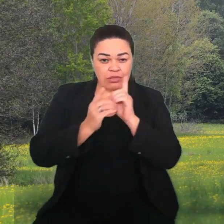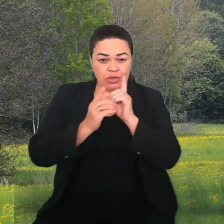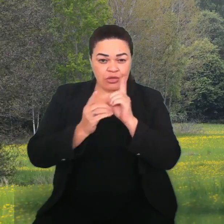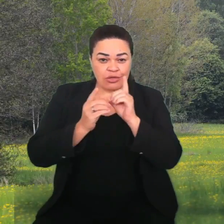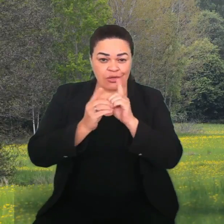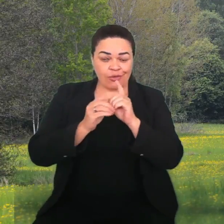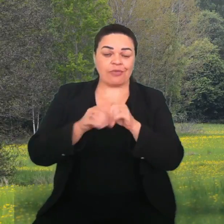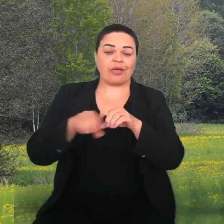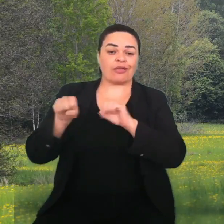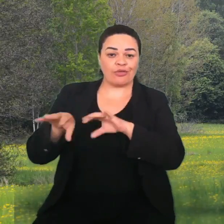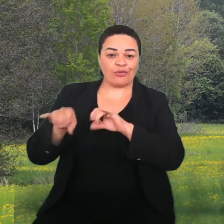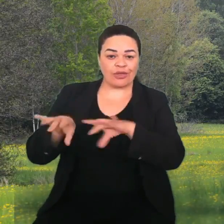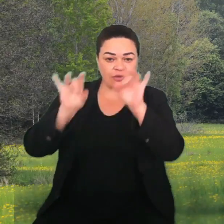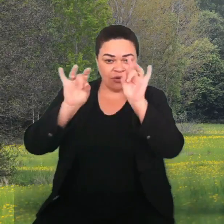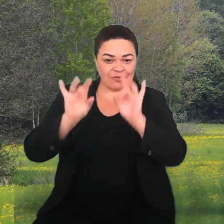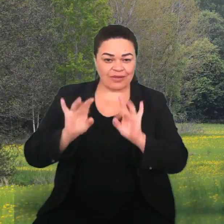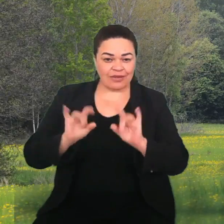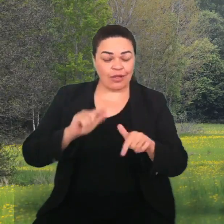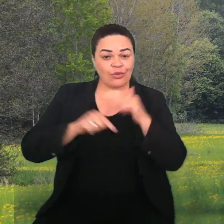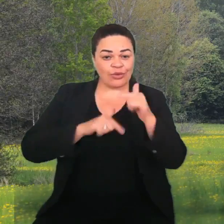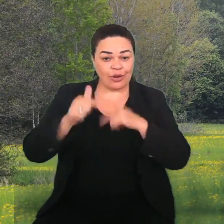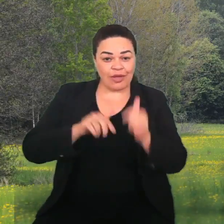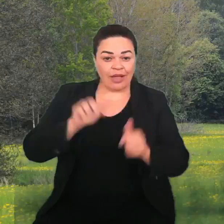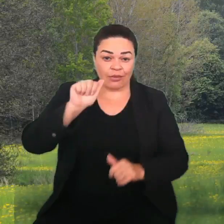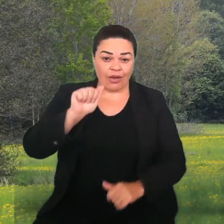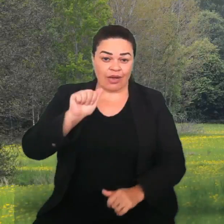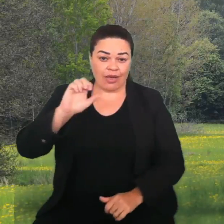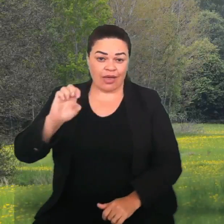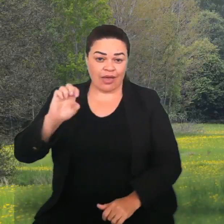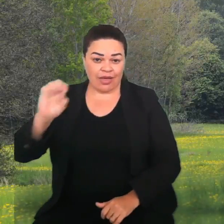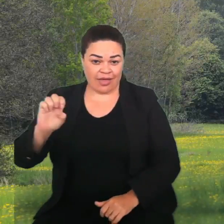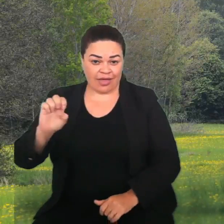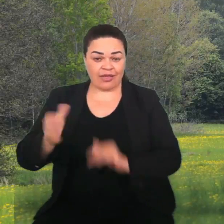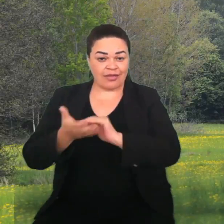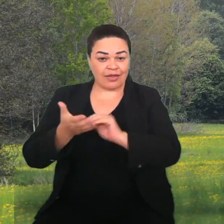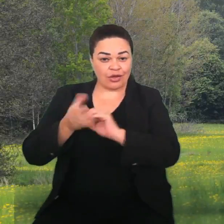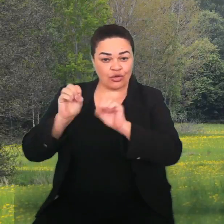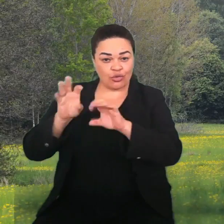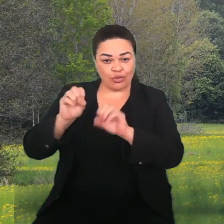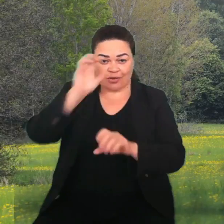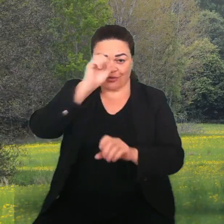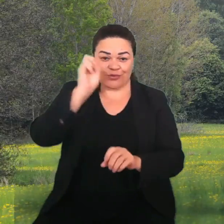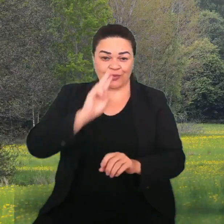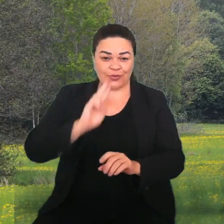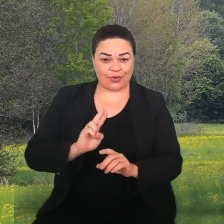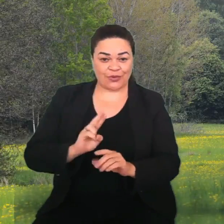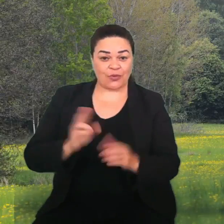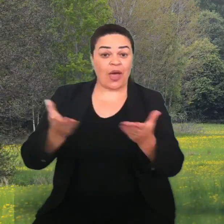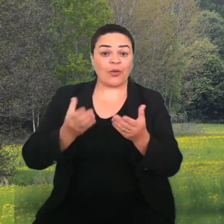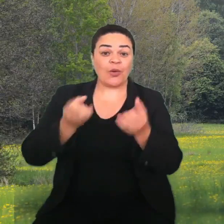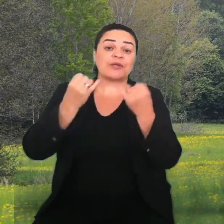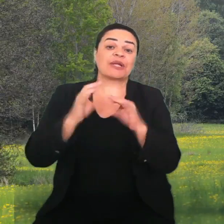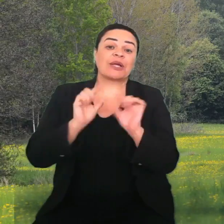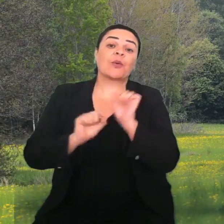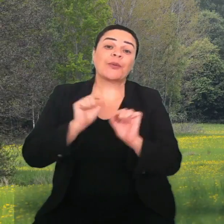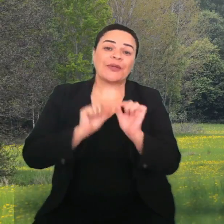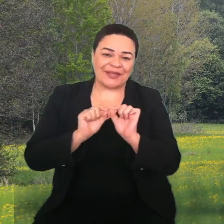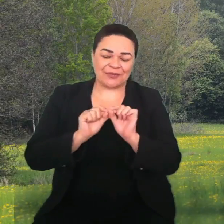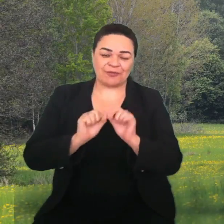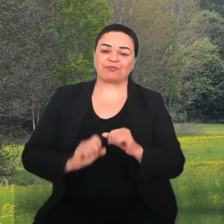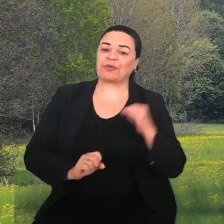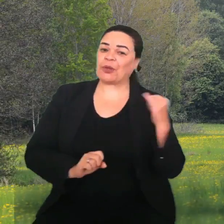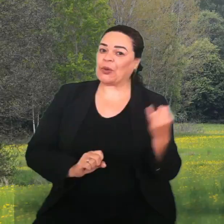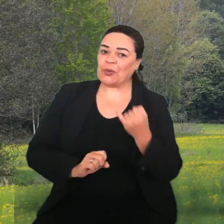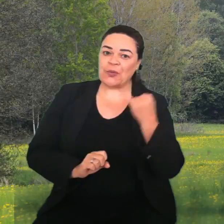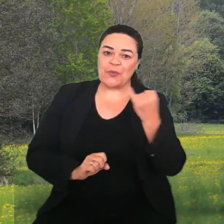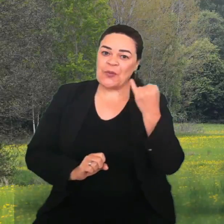Especializado da Secretaria Municipal de Educação de Suzano. Neste vídeo eu vou falar para vocês sobre a importância